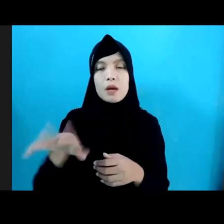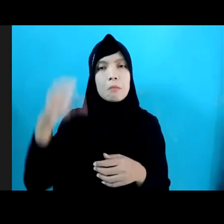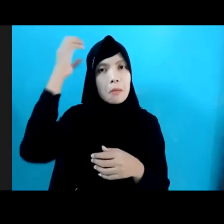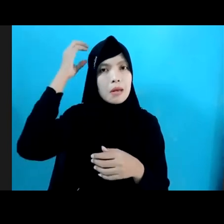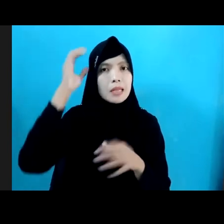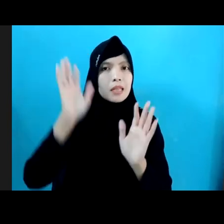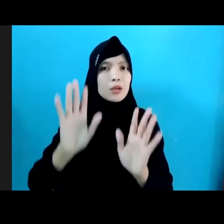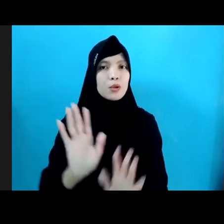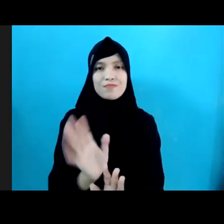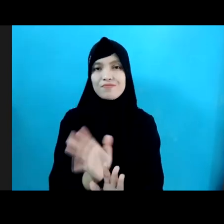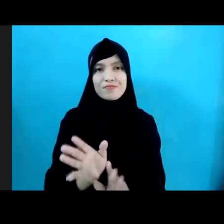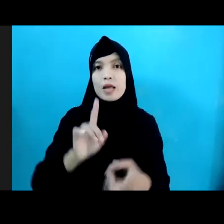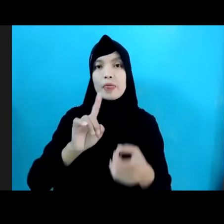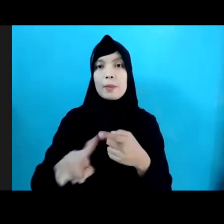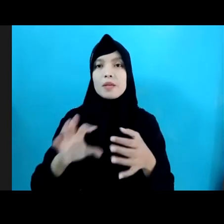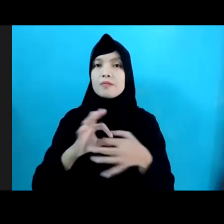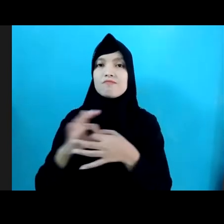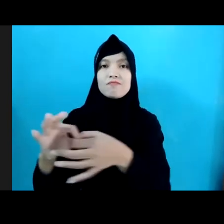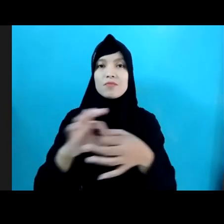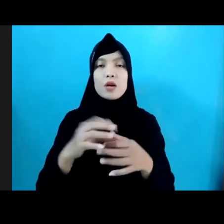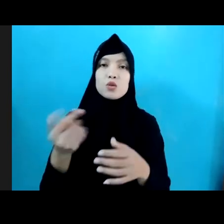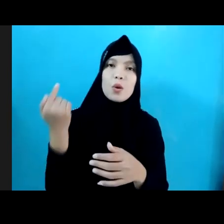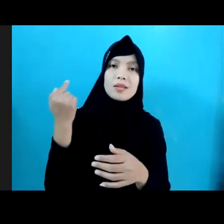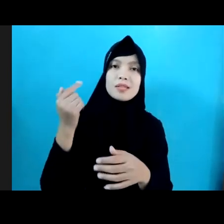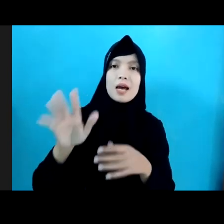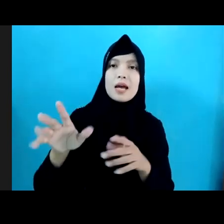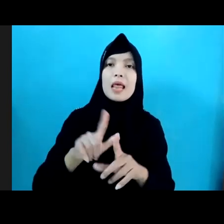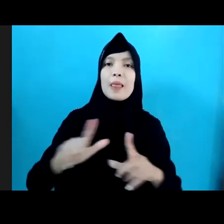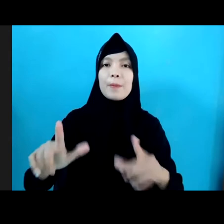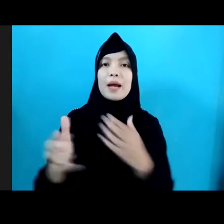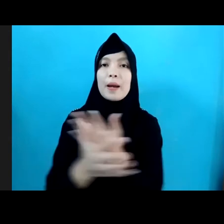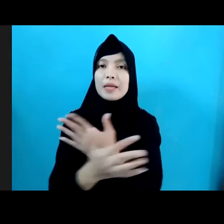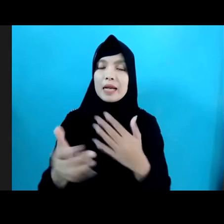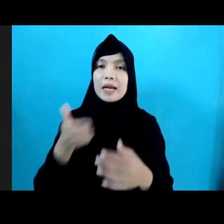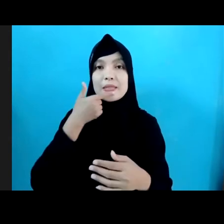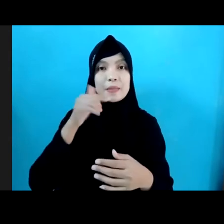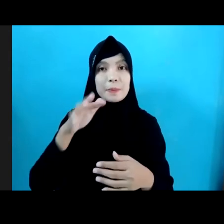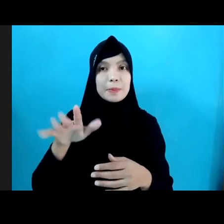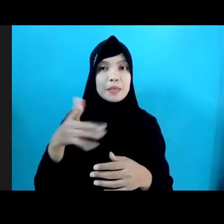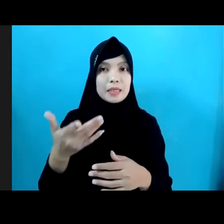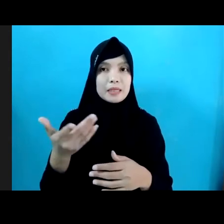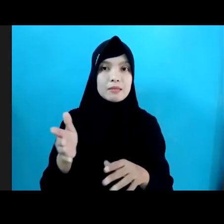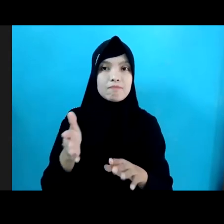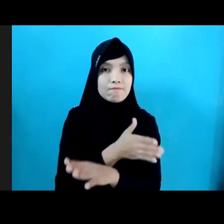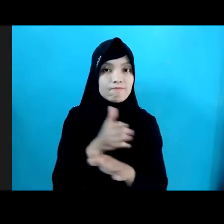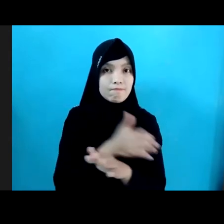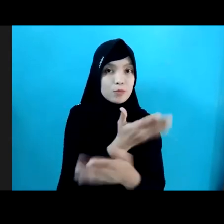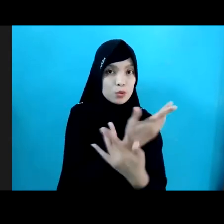tetapi juga menggandeng sektor swasta dan lembaga masyarakat seperti yang sudah kita jalani selama ini